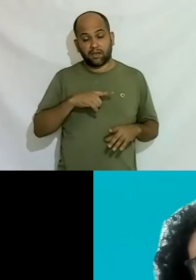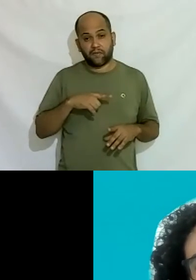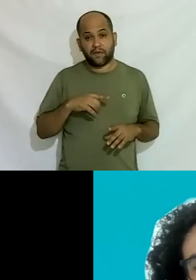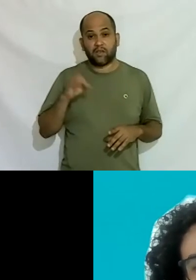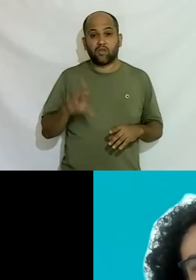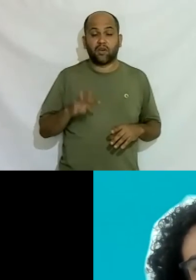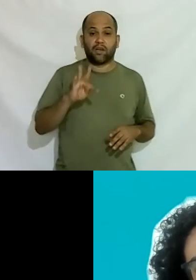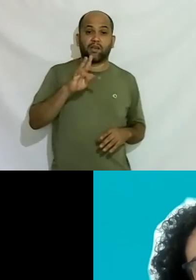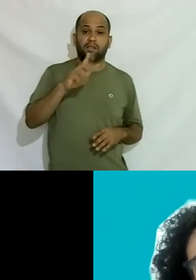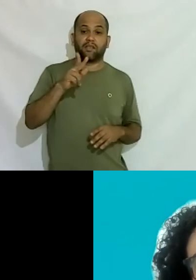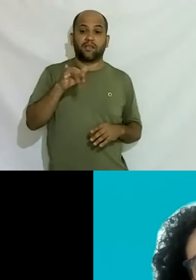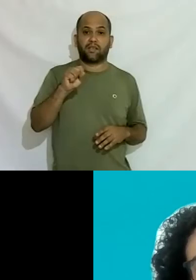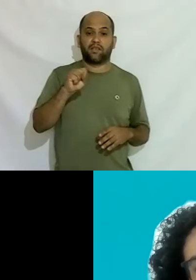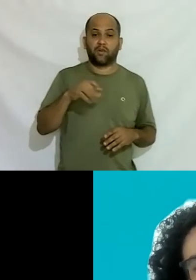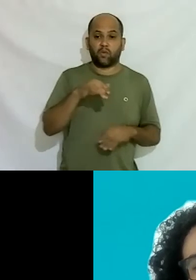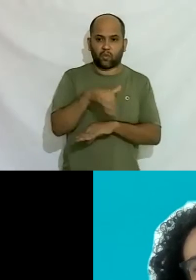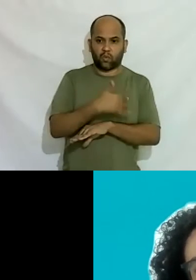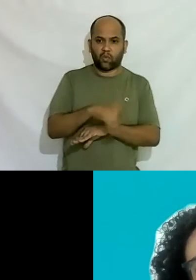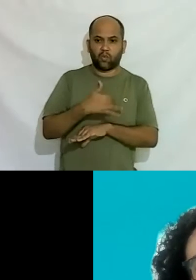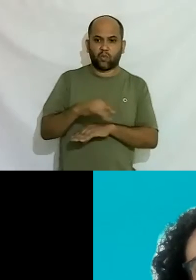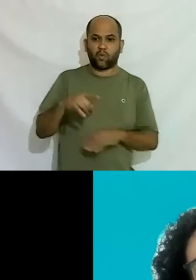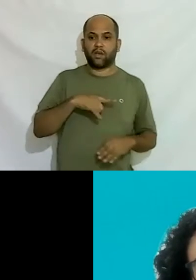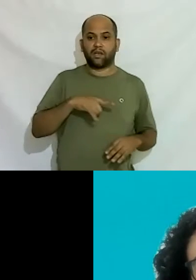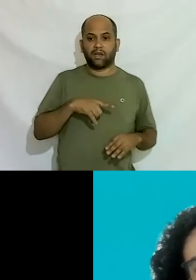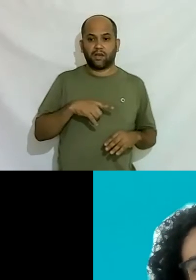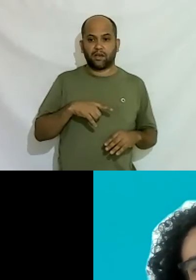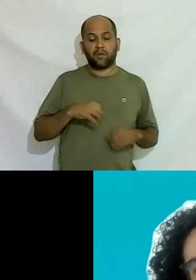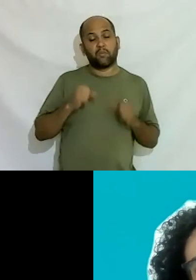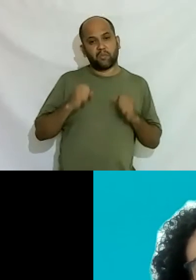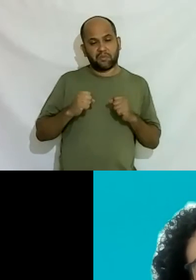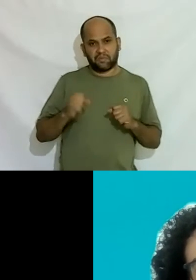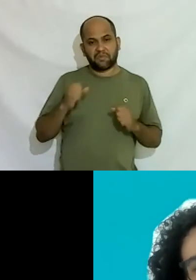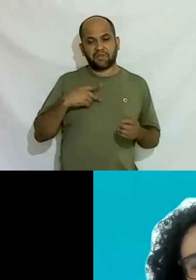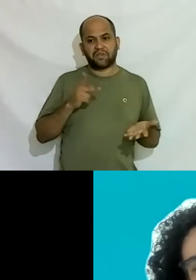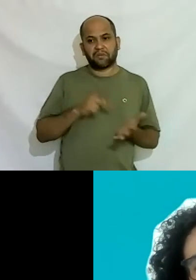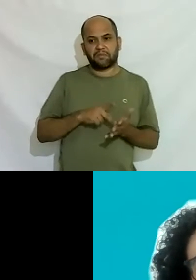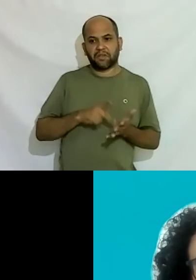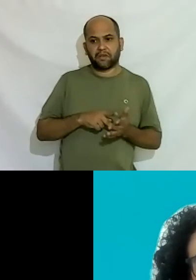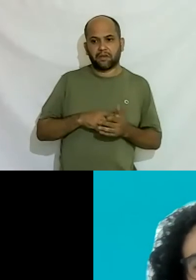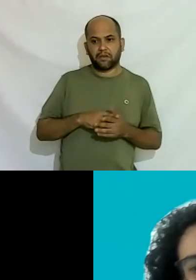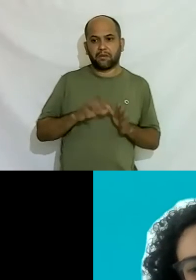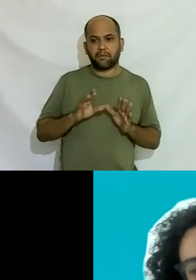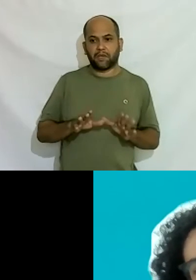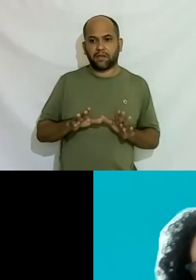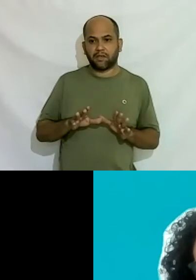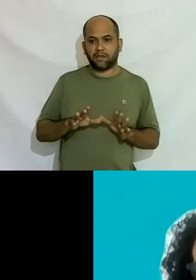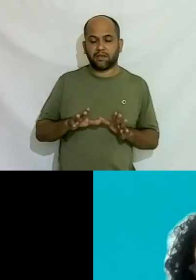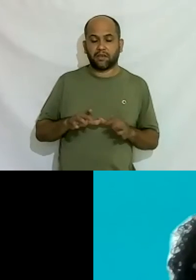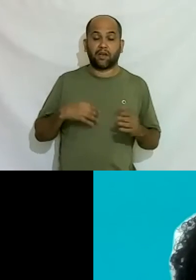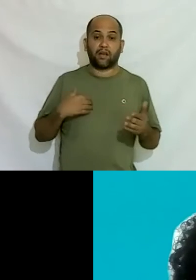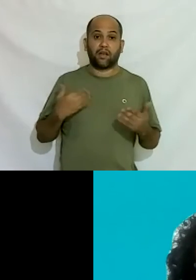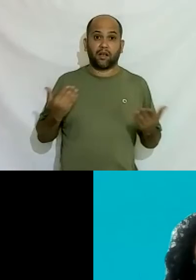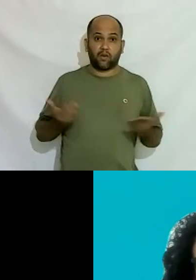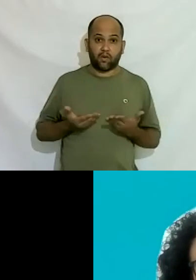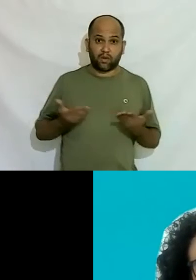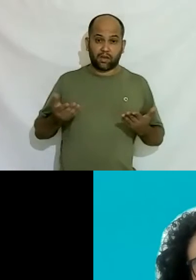as travestis de rua né que estão que estão tem uma familiaridade pode ser que seja perto disso é muito nichado né ainda hoje acho